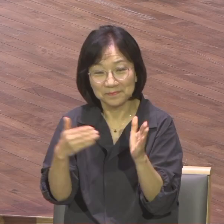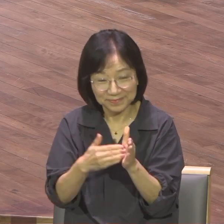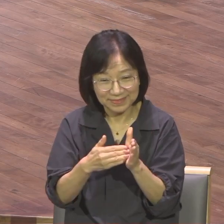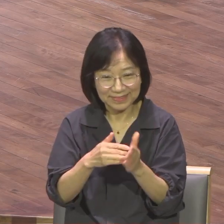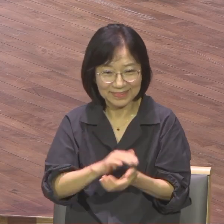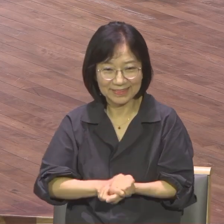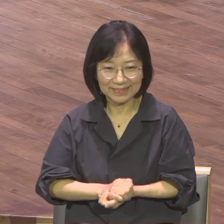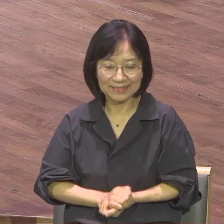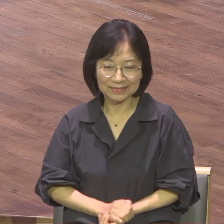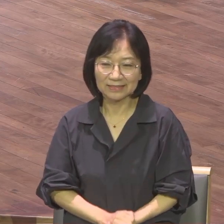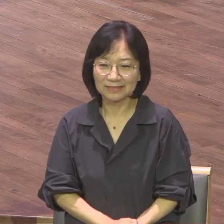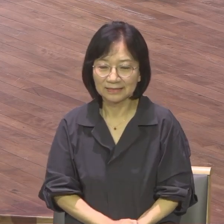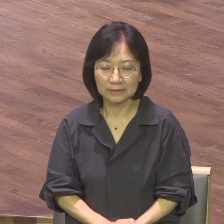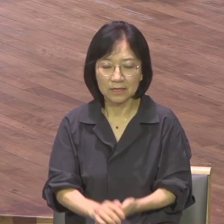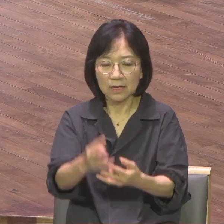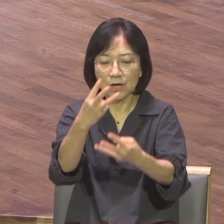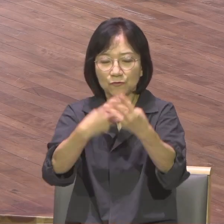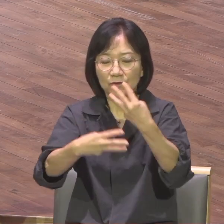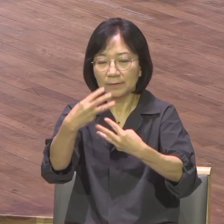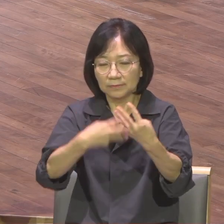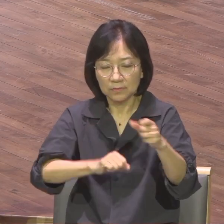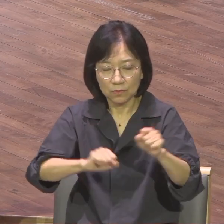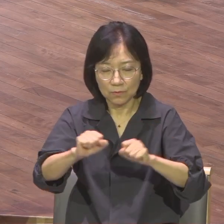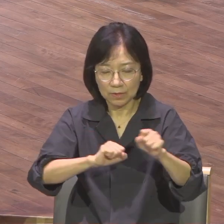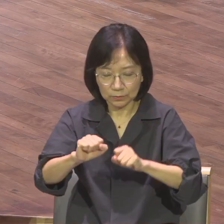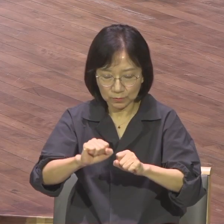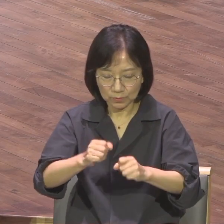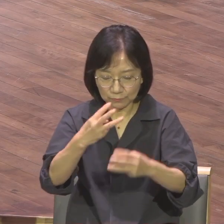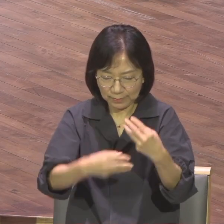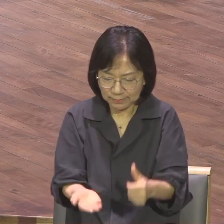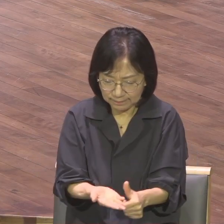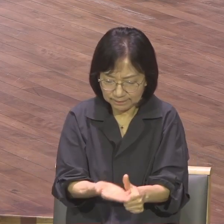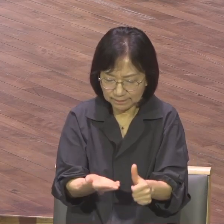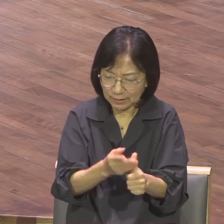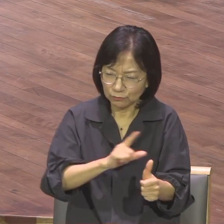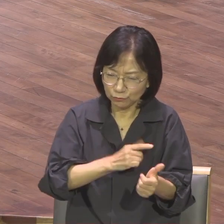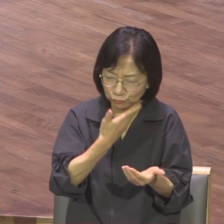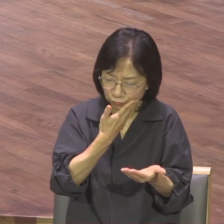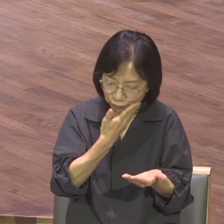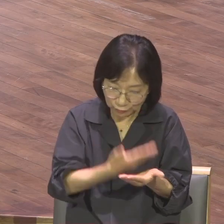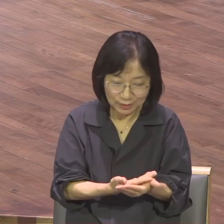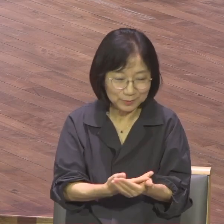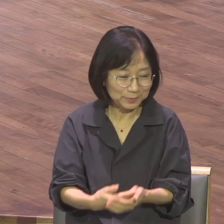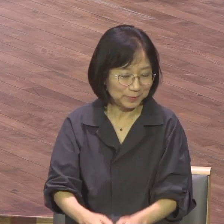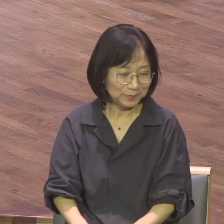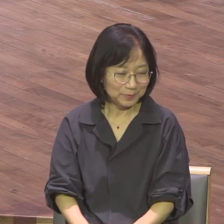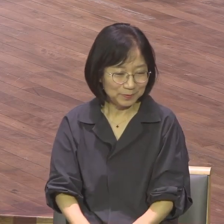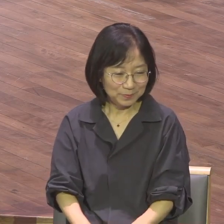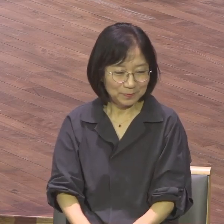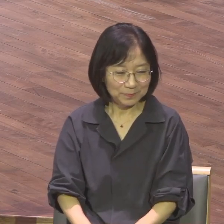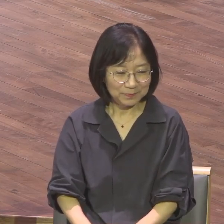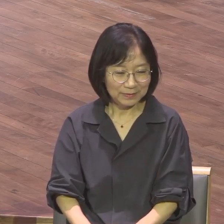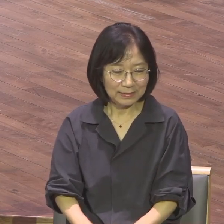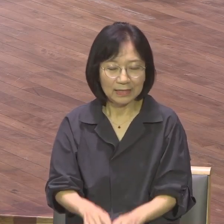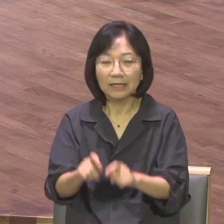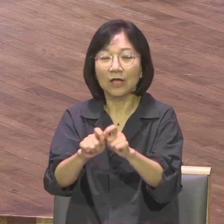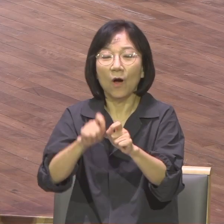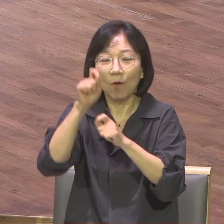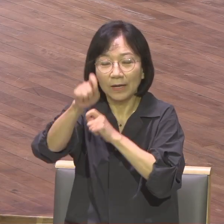정체성이고 성경적 복음과 전도운동의 미래를 준비하는 말 그대로 영원한 기업, 작품,